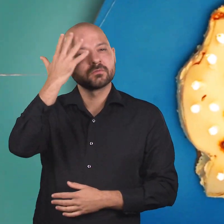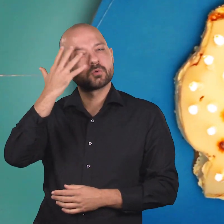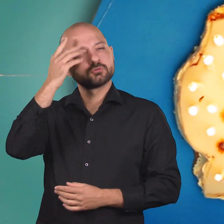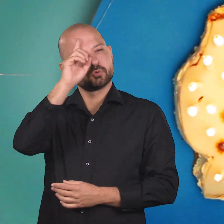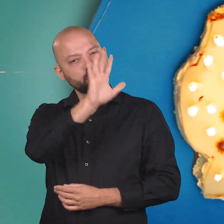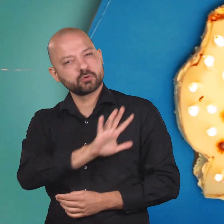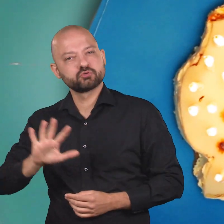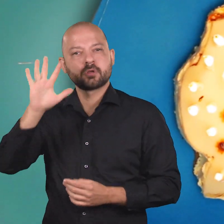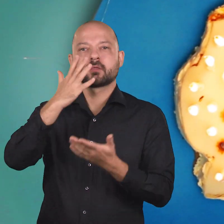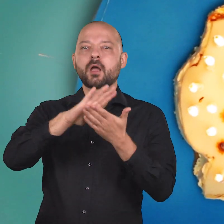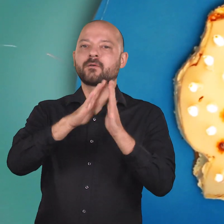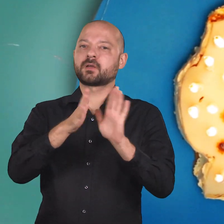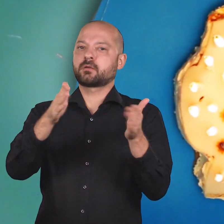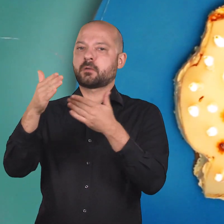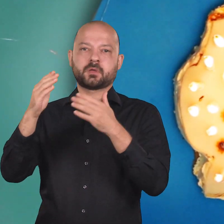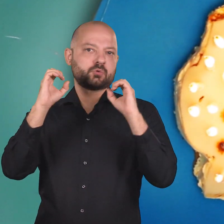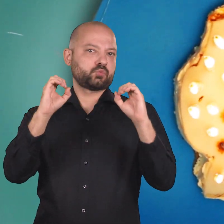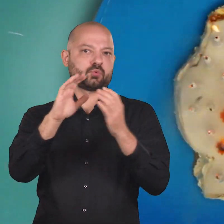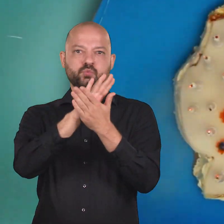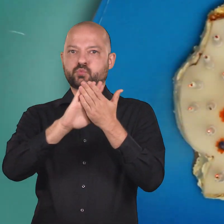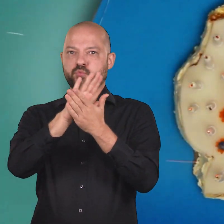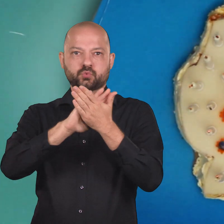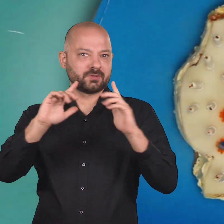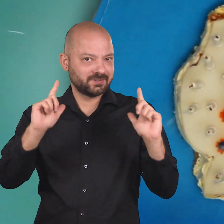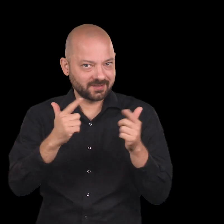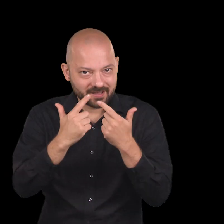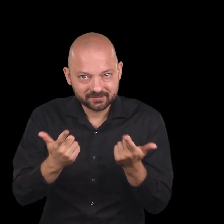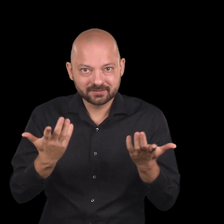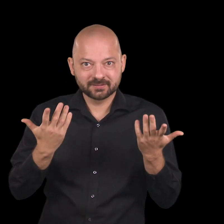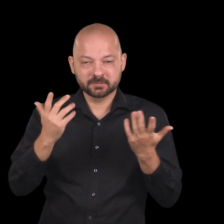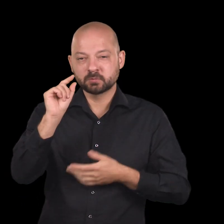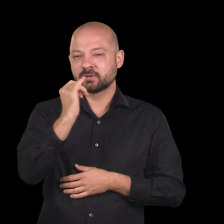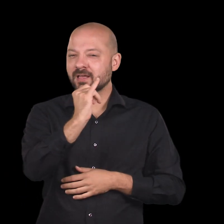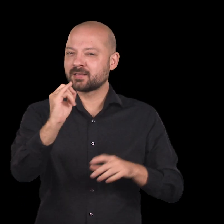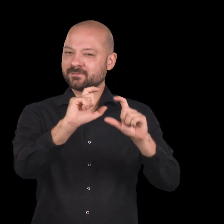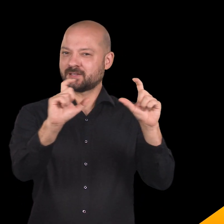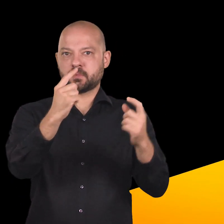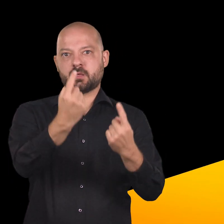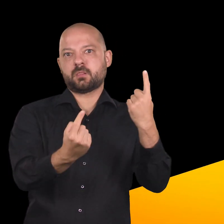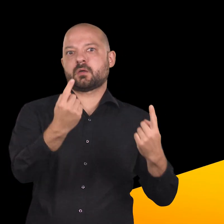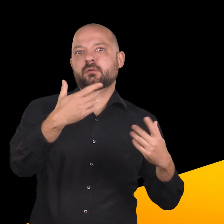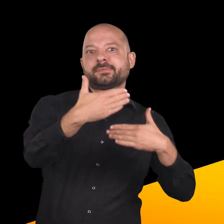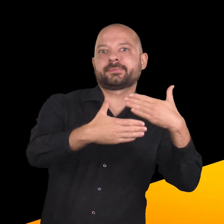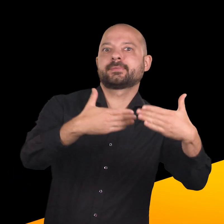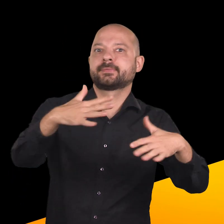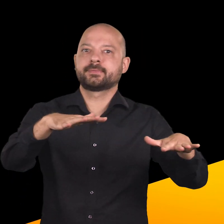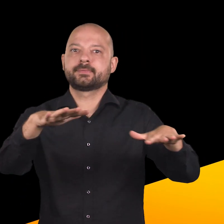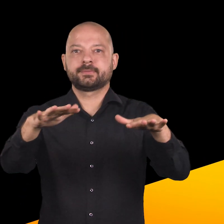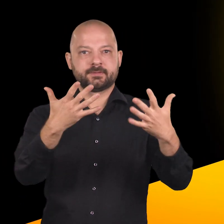Was wäre, wenn es die Handwerkskammern in Deutschland nicht gäbe? Nun, dann wäre jeder Betrieb auf sich alleine gestellt. Jeder müsste